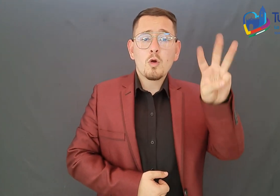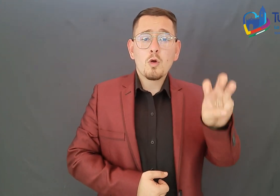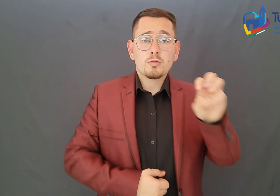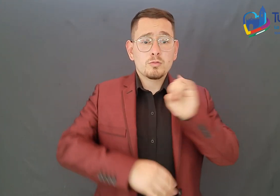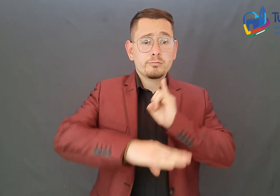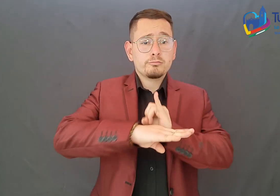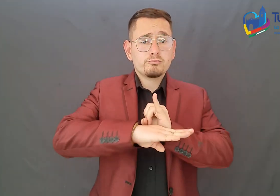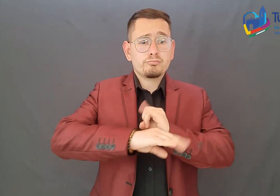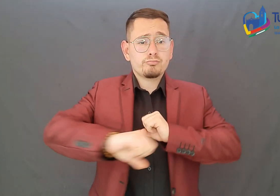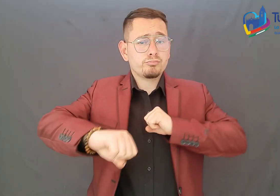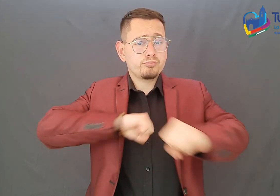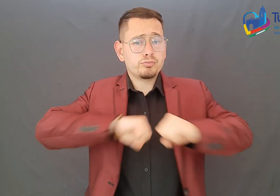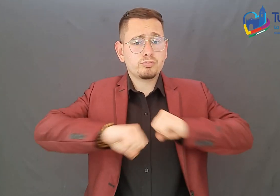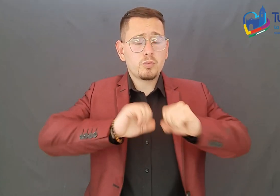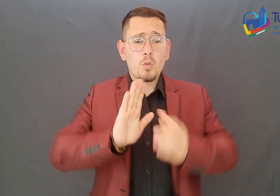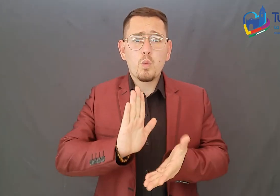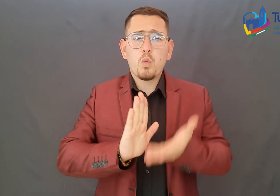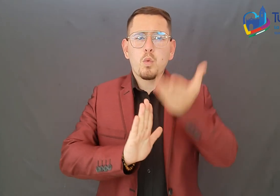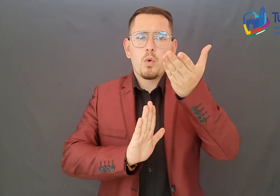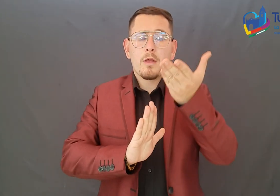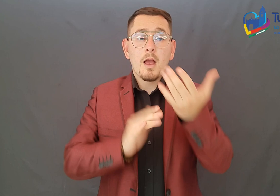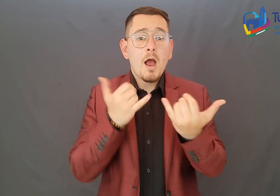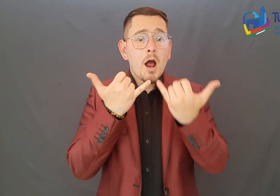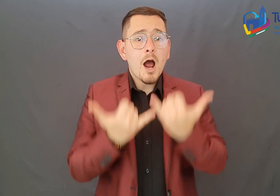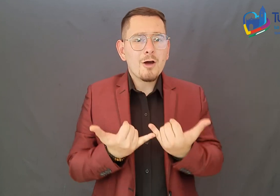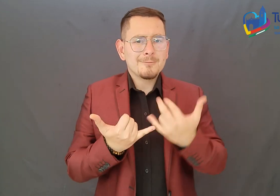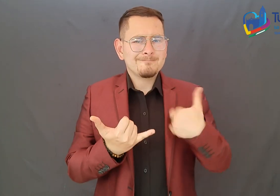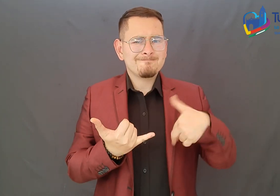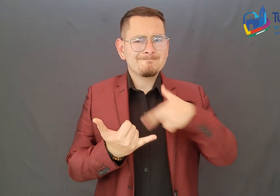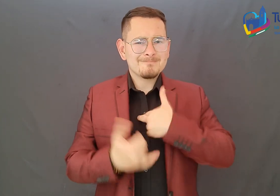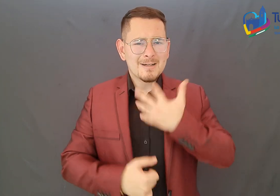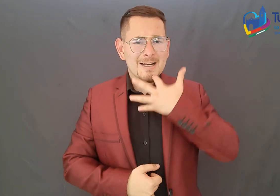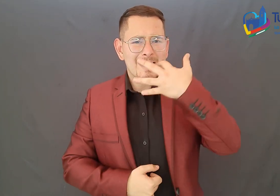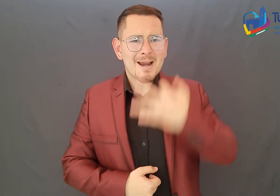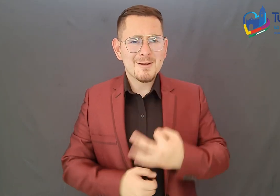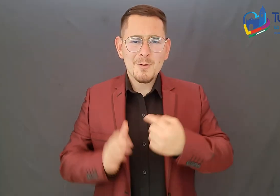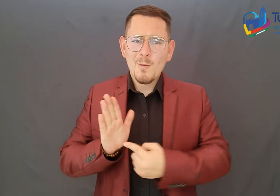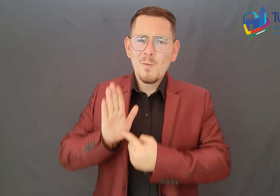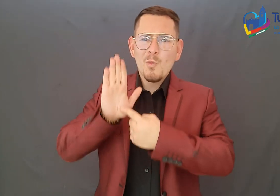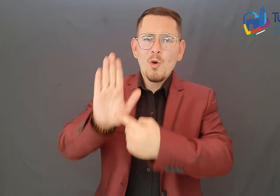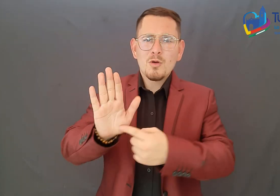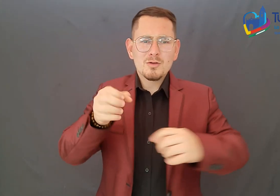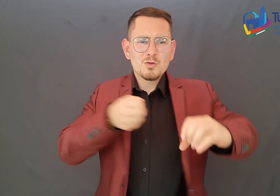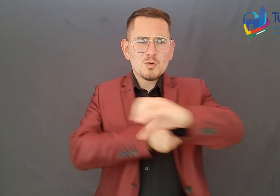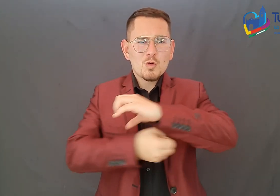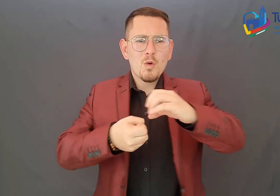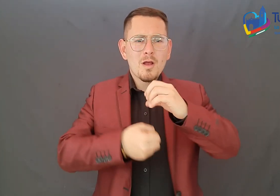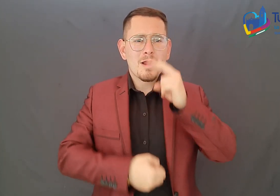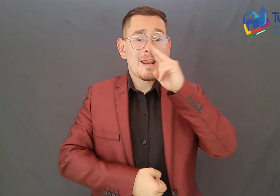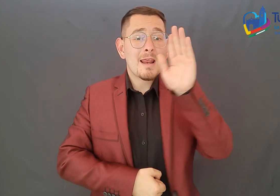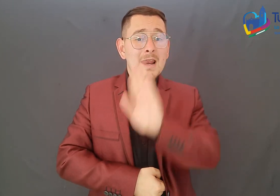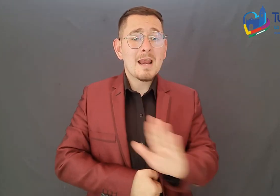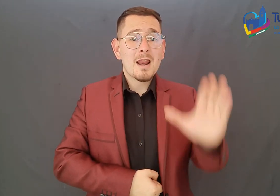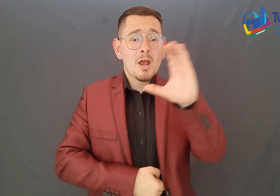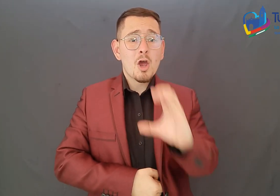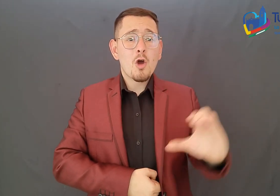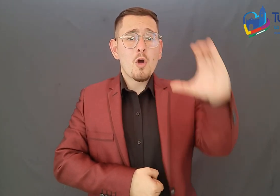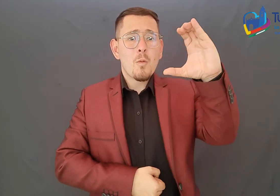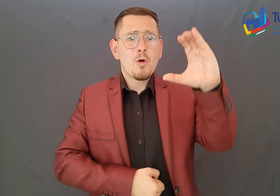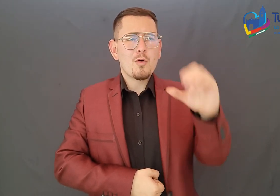Este puntaje ha permitido que sobresalgamos entre las ciudades más importantes con este índice en Nación, poniéndonos en un cuarto